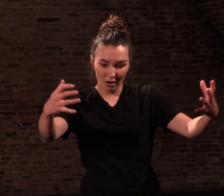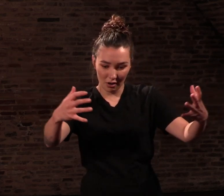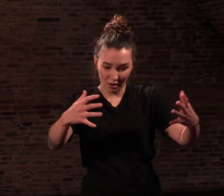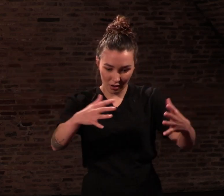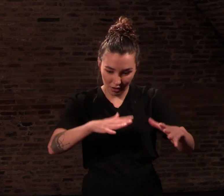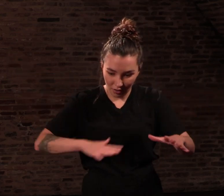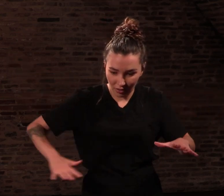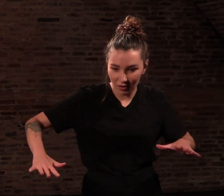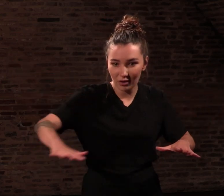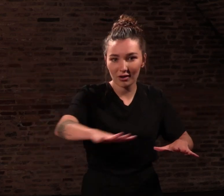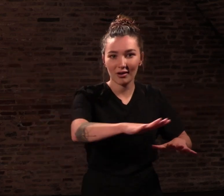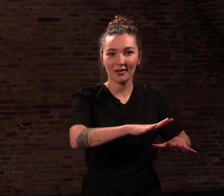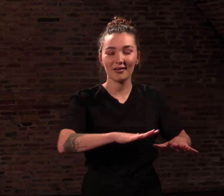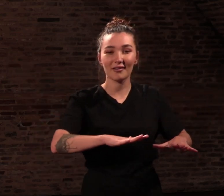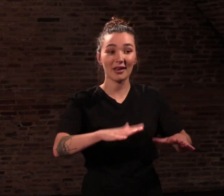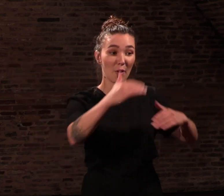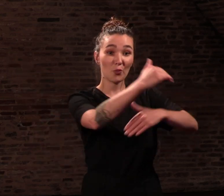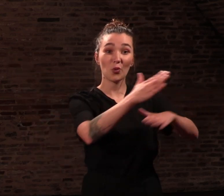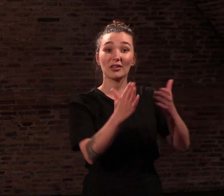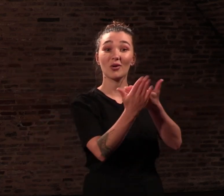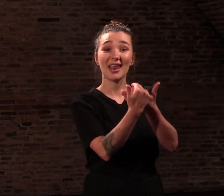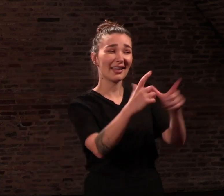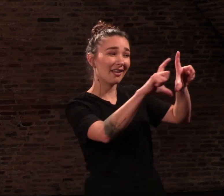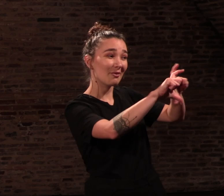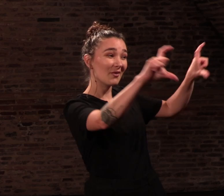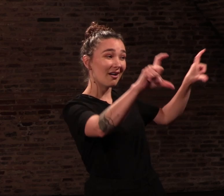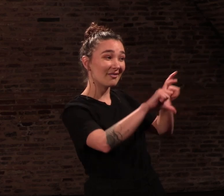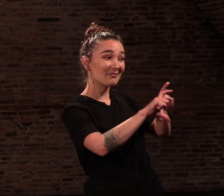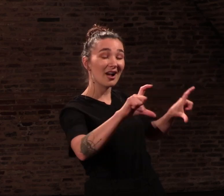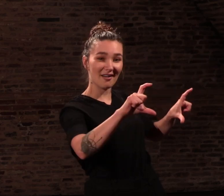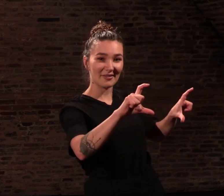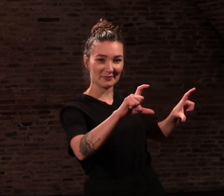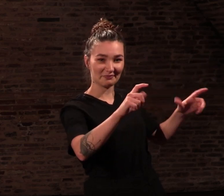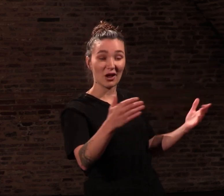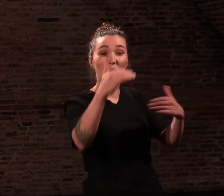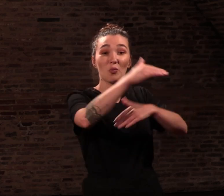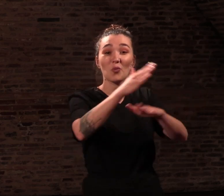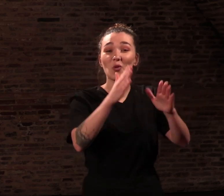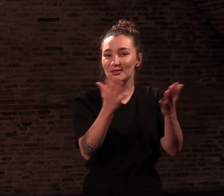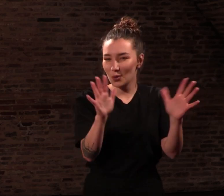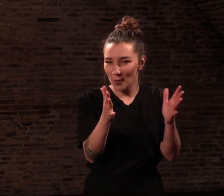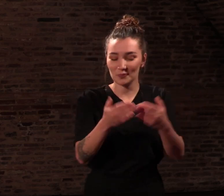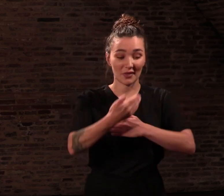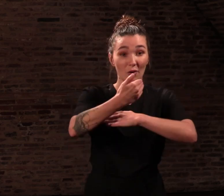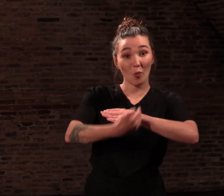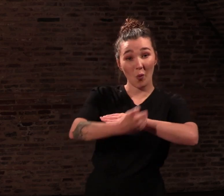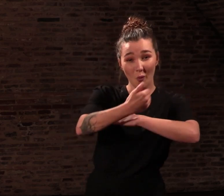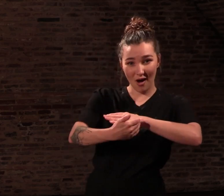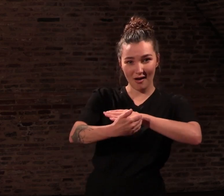naturel, avec une grille permettant de voir s'il y a du courrier à l'intérieur, étaient alignées